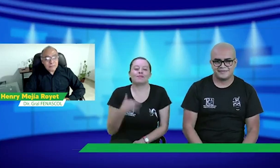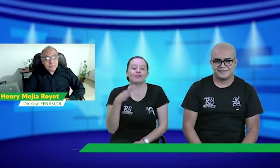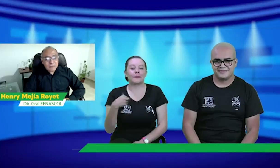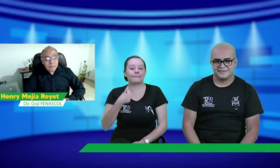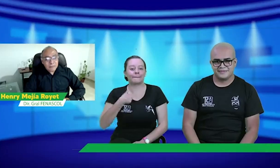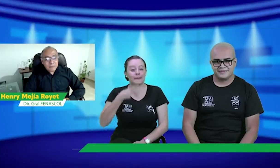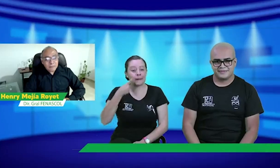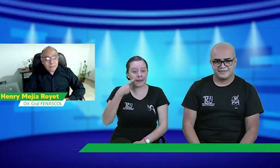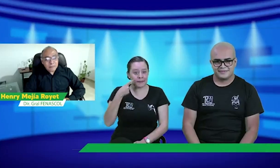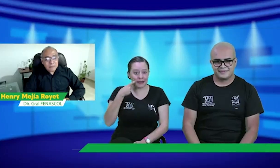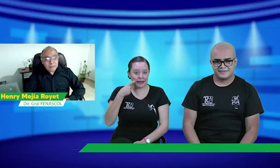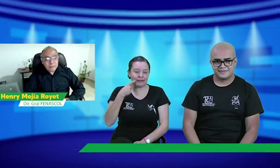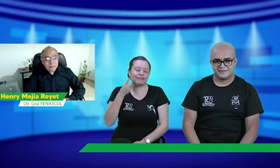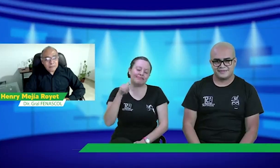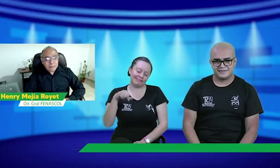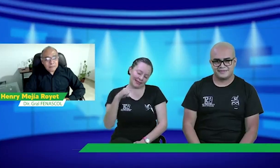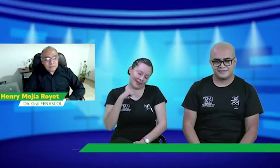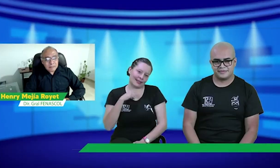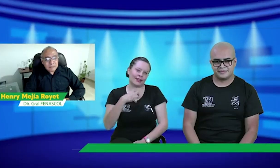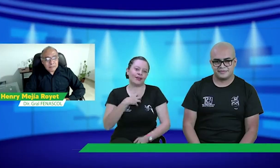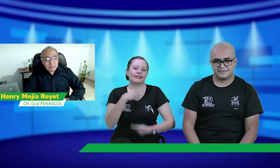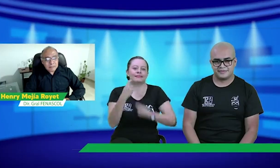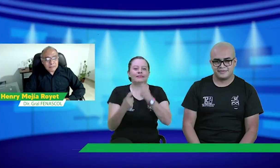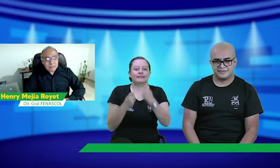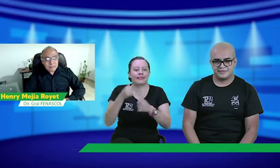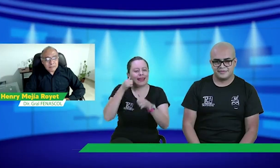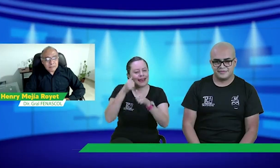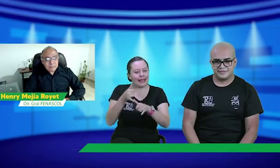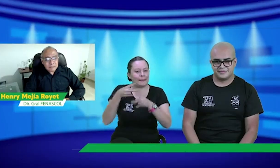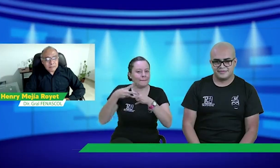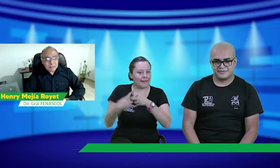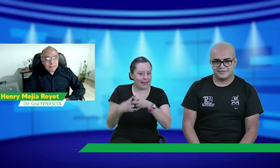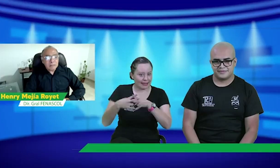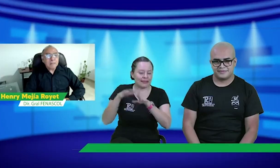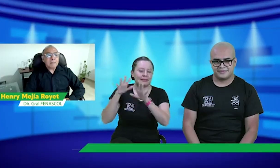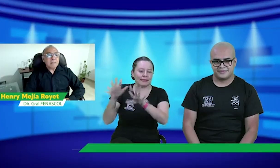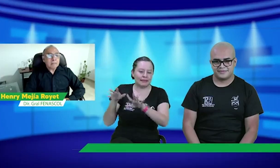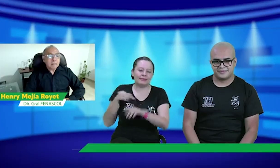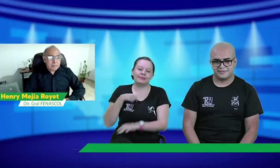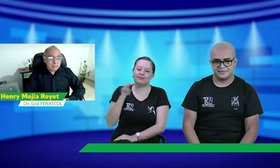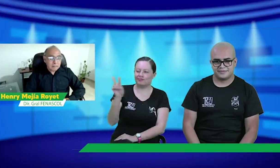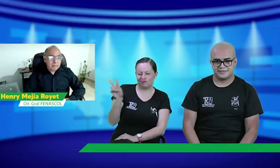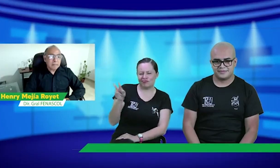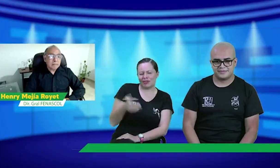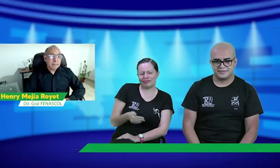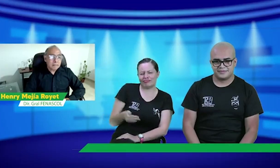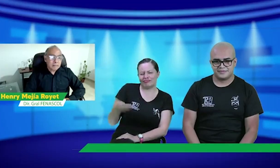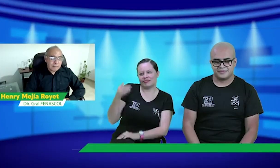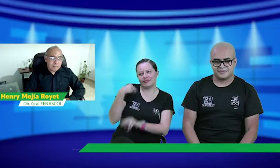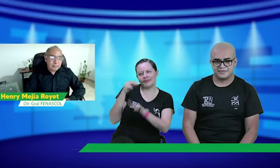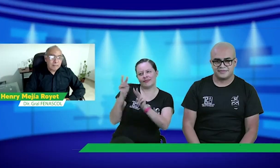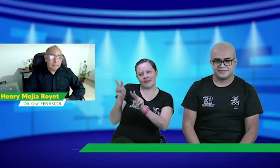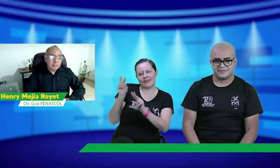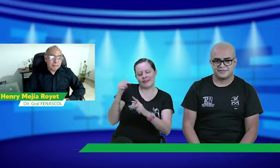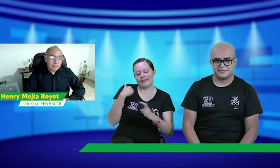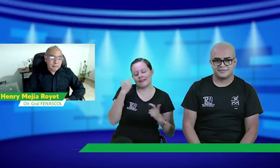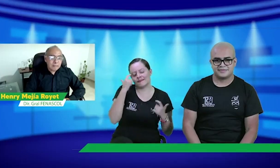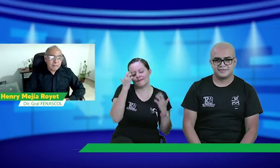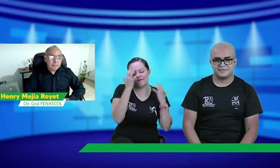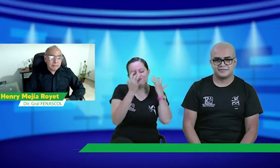Kelly dice, claro que sí. En mi contexto también, mi padre tiene un taller de ingeniería y,